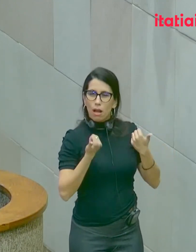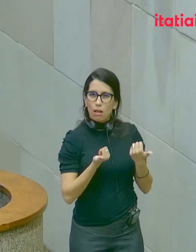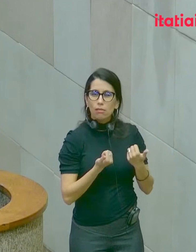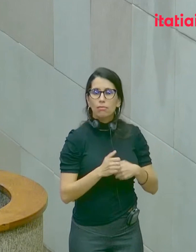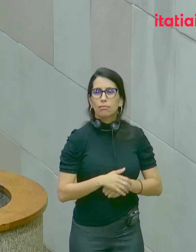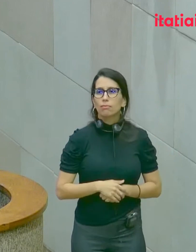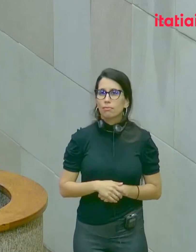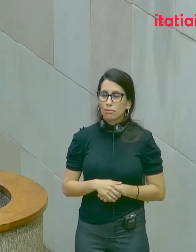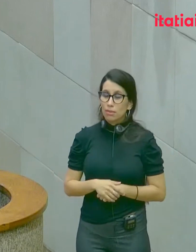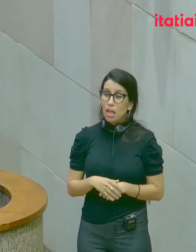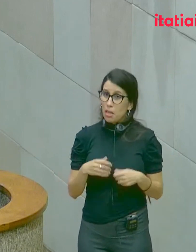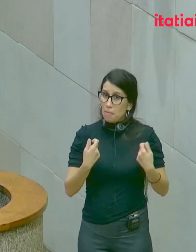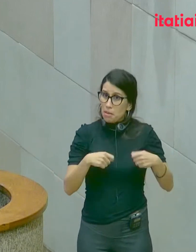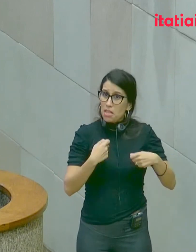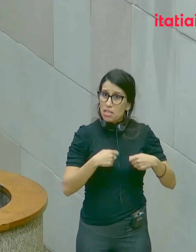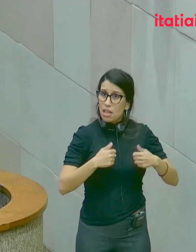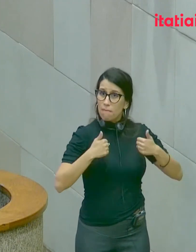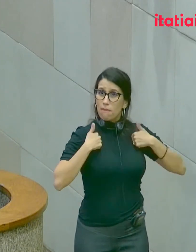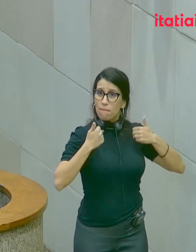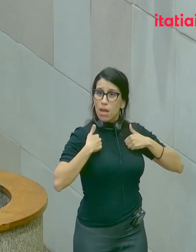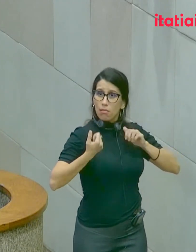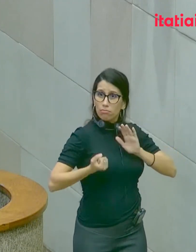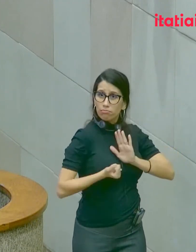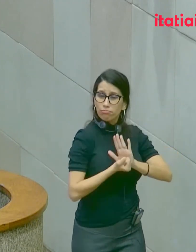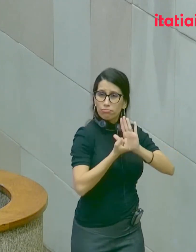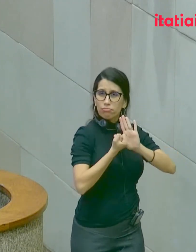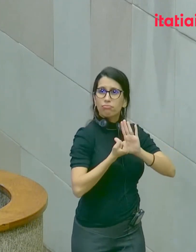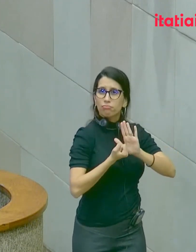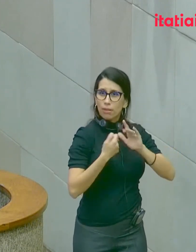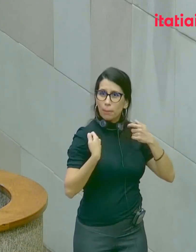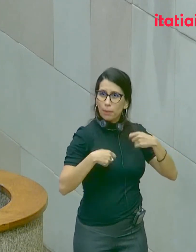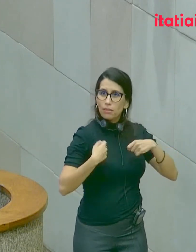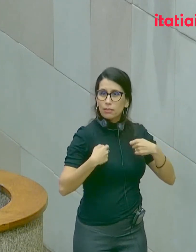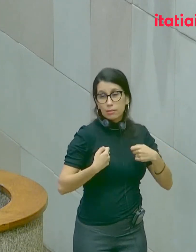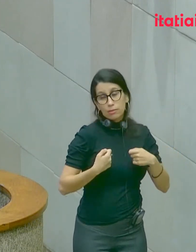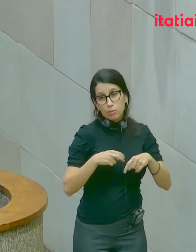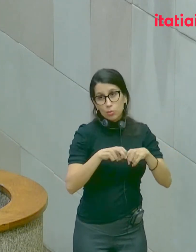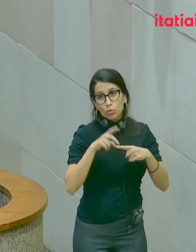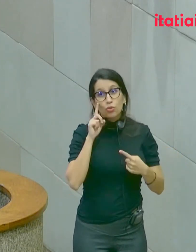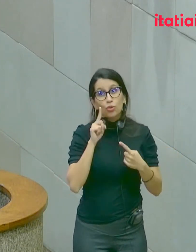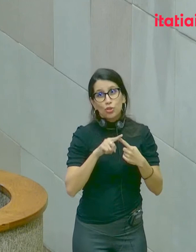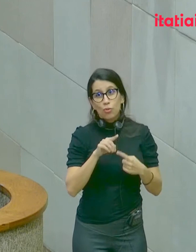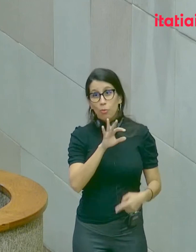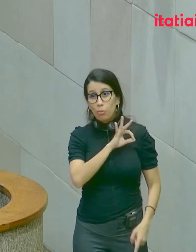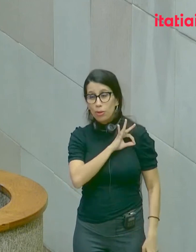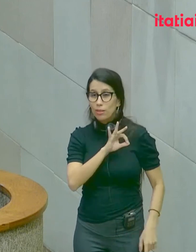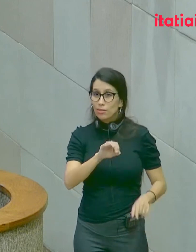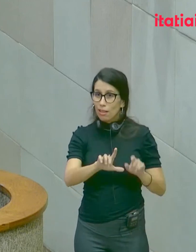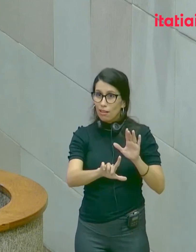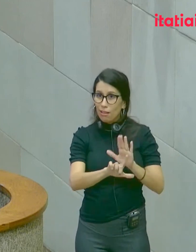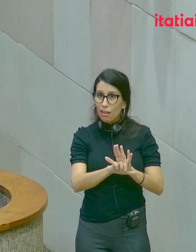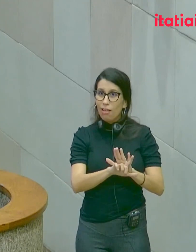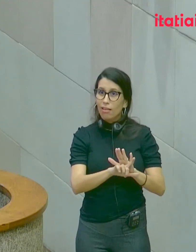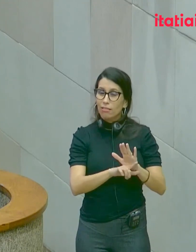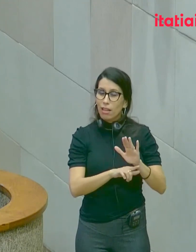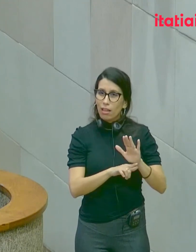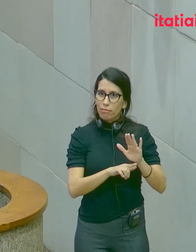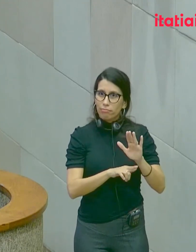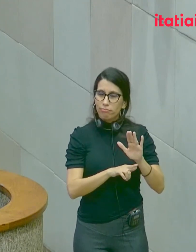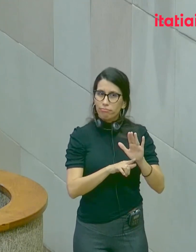por isso precisamos do Estado, por isso precisamos da polícia, das leis, das autoridades.